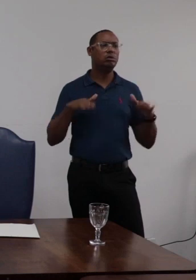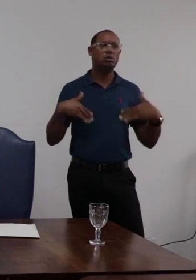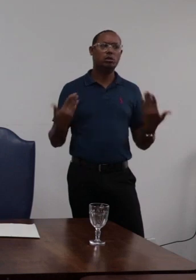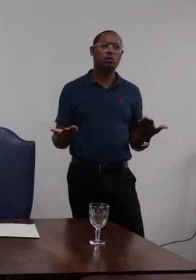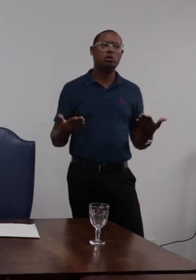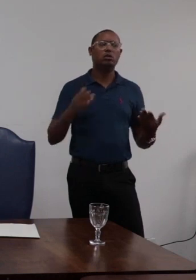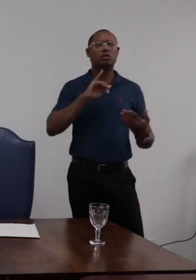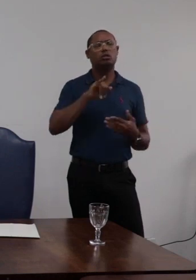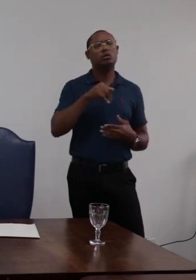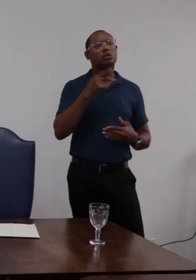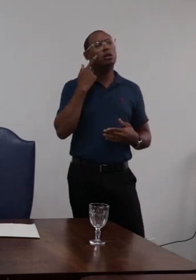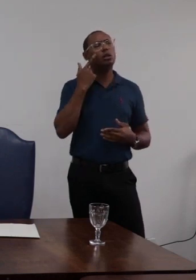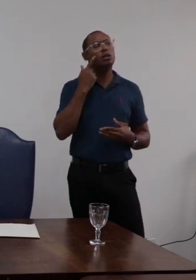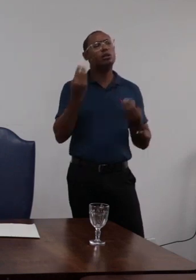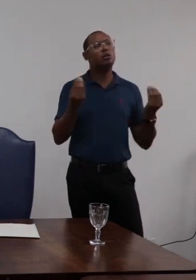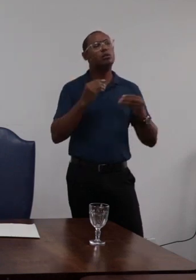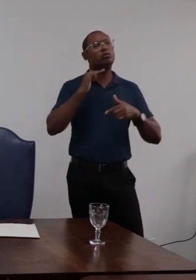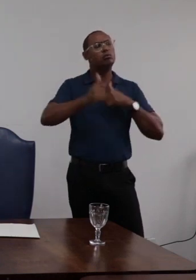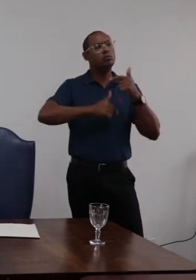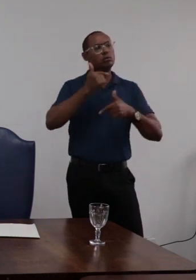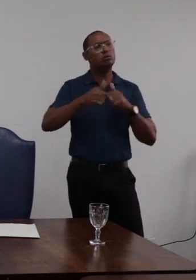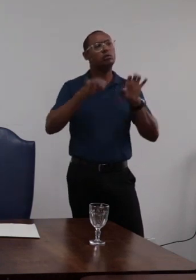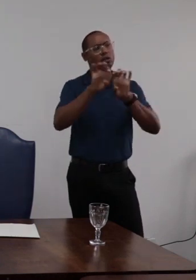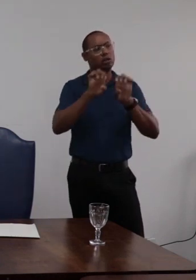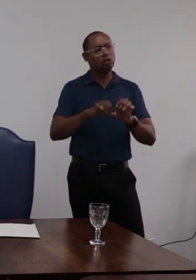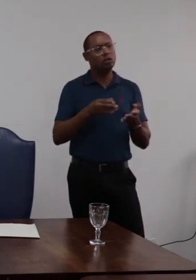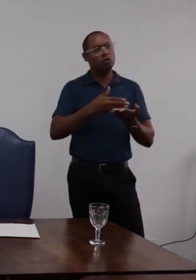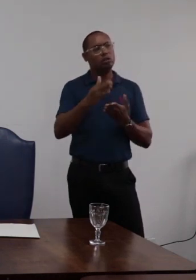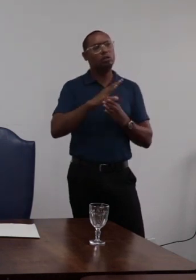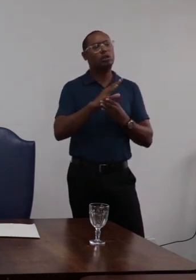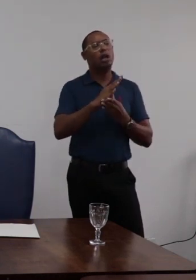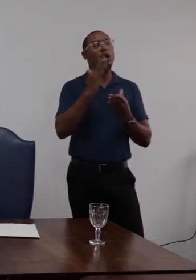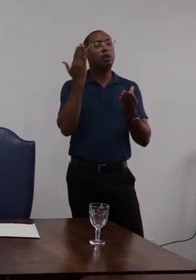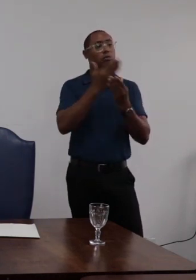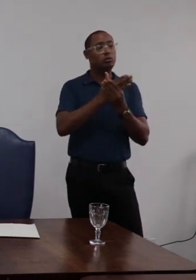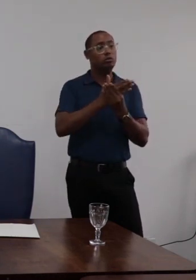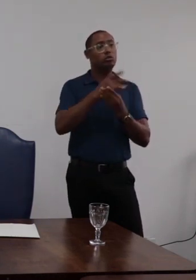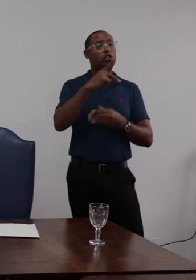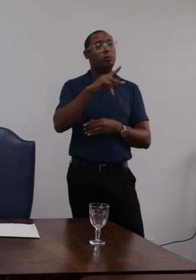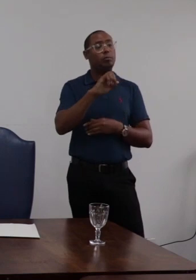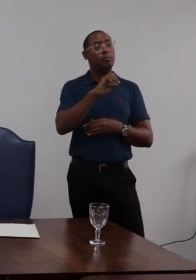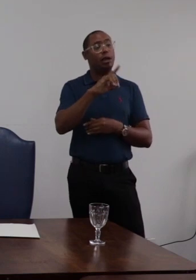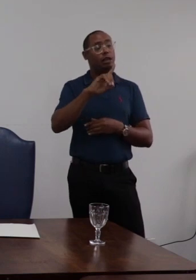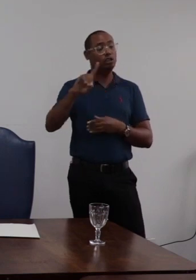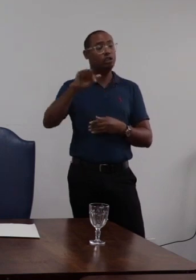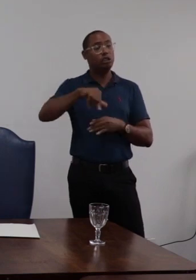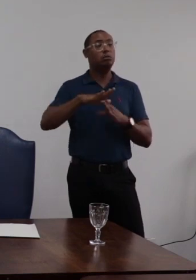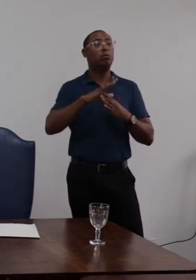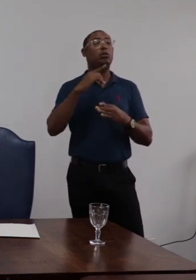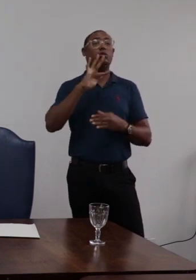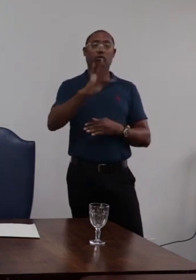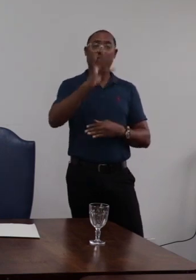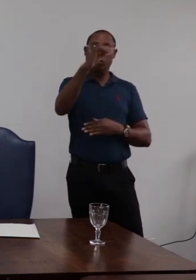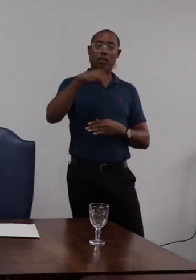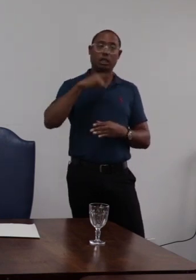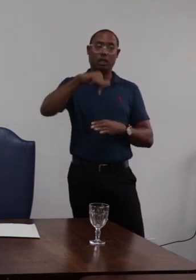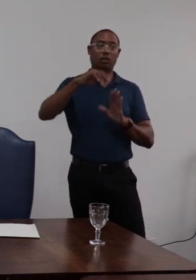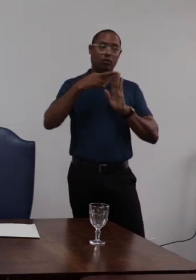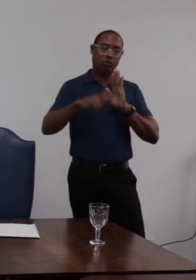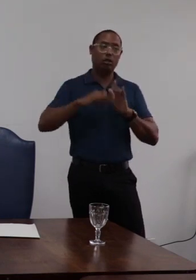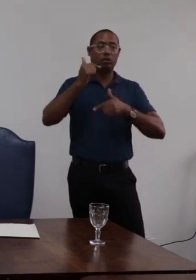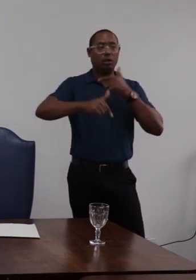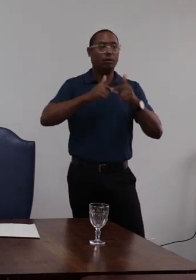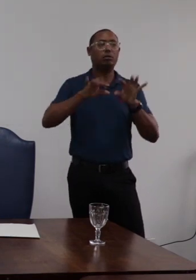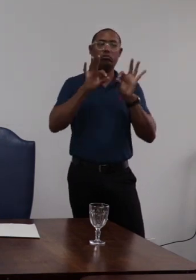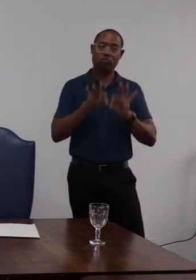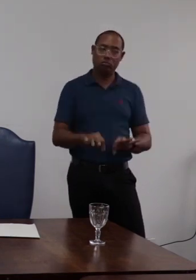credibilidade que queremos passar para o trabalho das futuras comissões de parte que porventura possam ter na UFRB uma vez que mesmo trabalhando